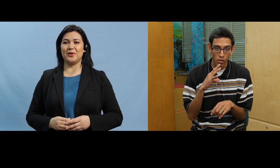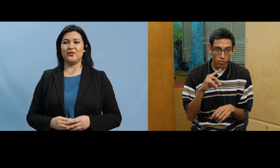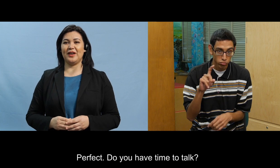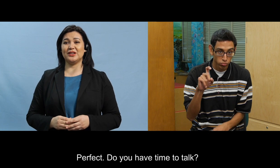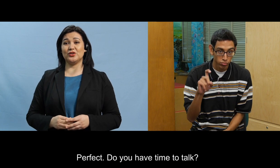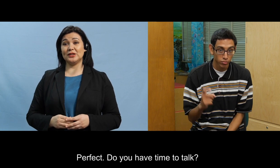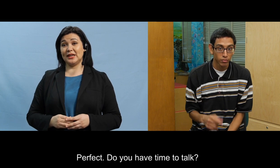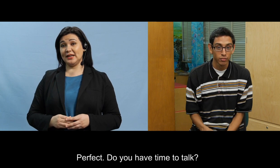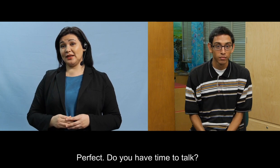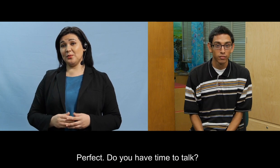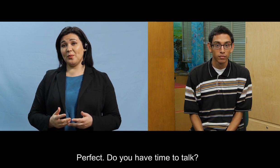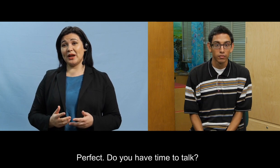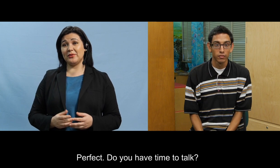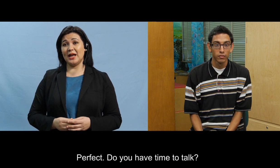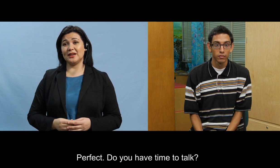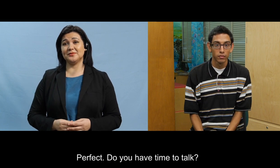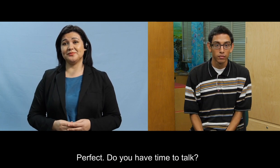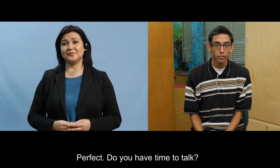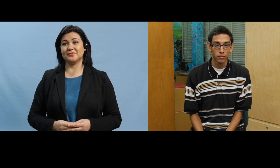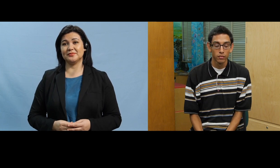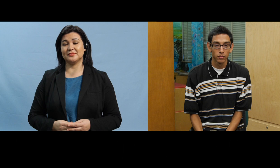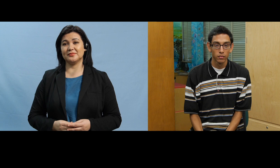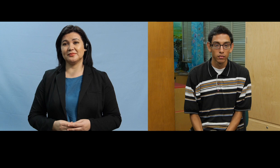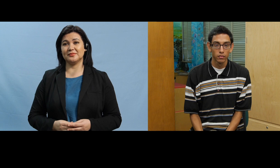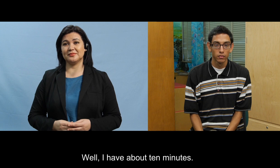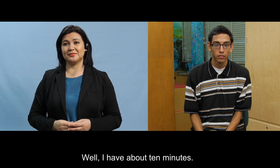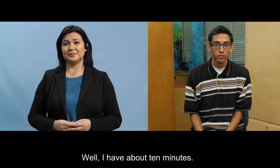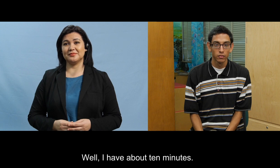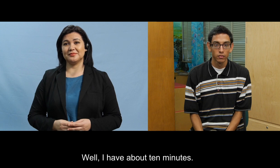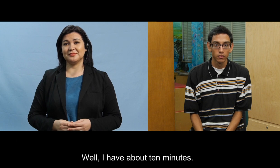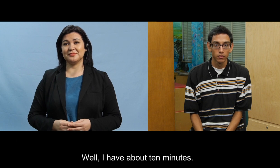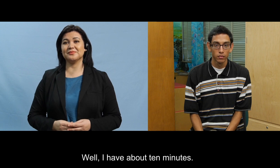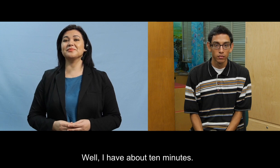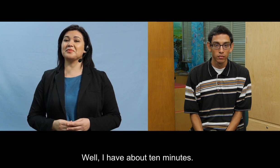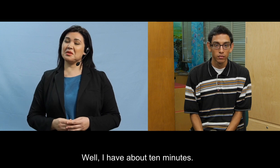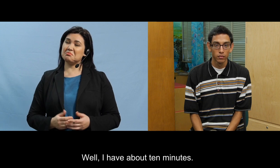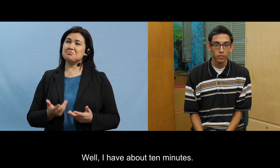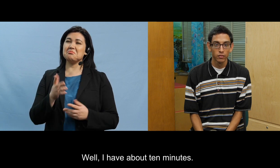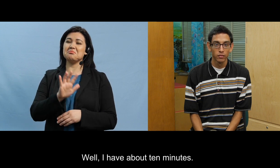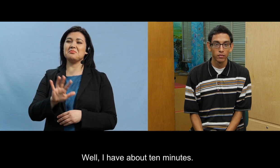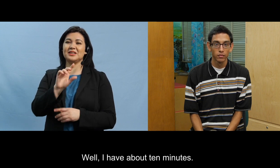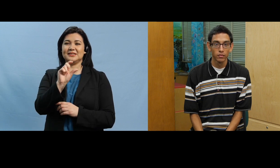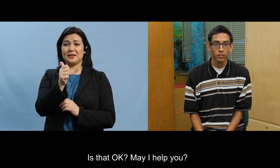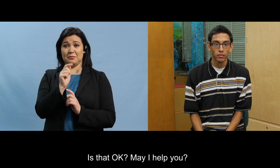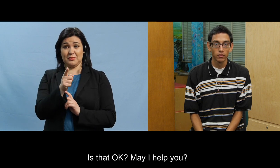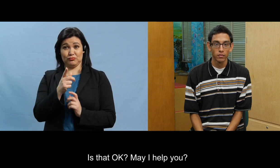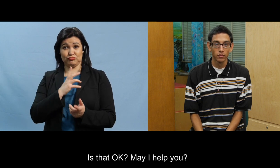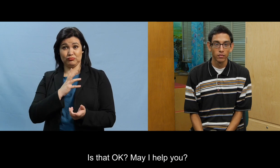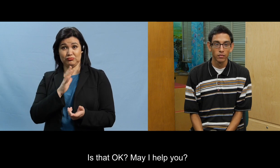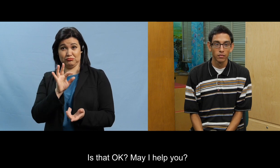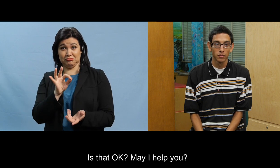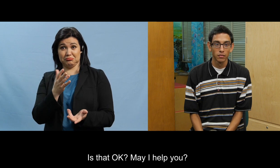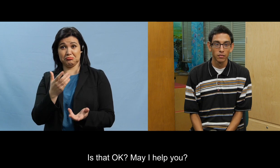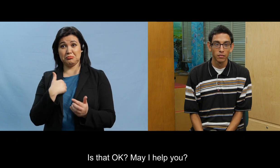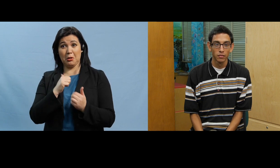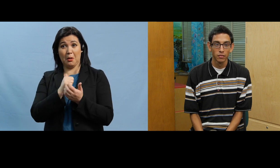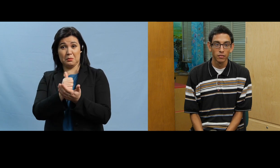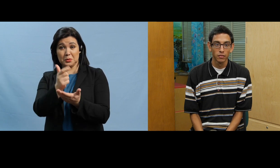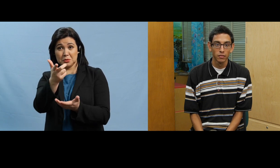ah perfecto tiene tiempo para hablar bueno tengo unos 10 minutitos está bien te puedo ayudar